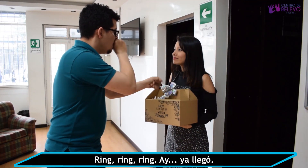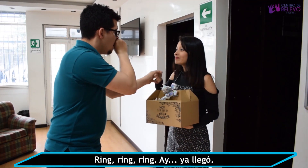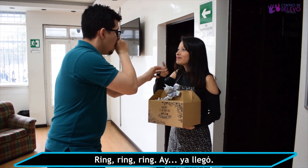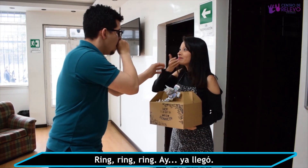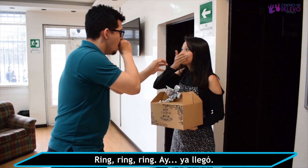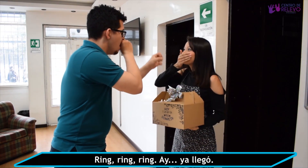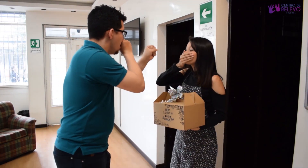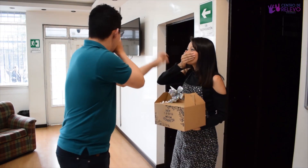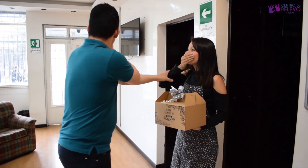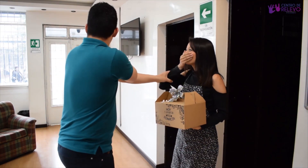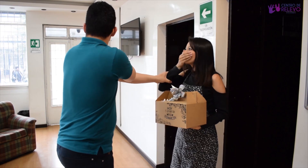Ya llegó.